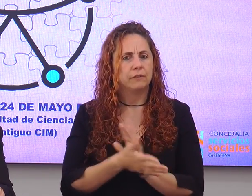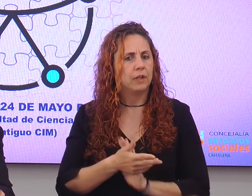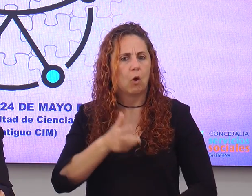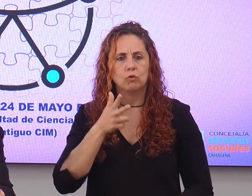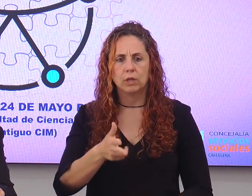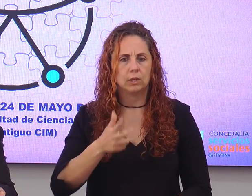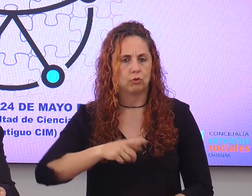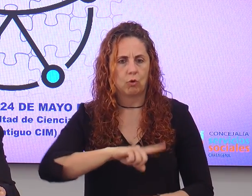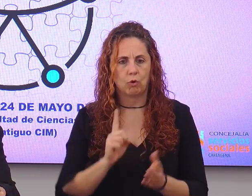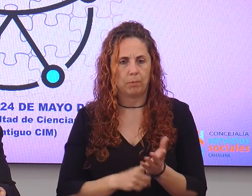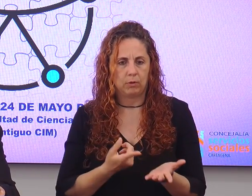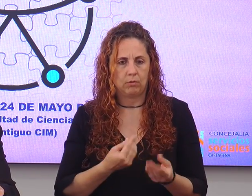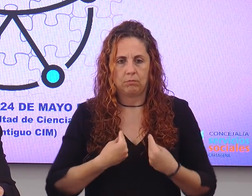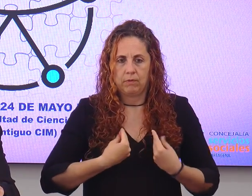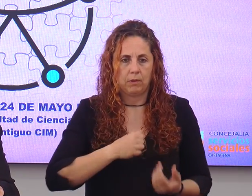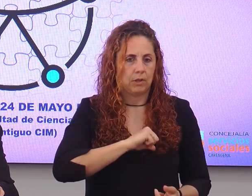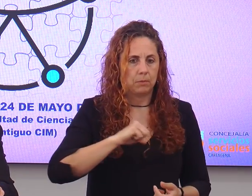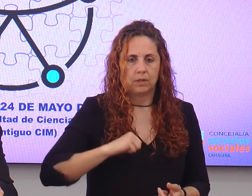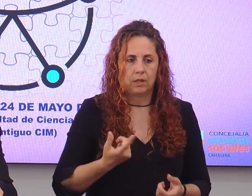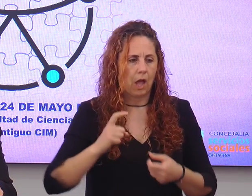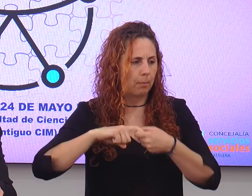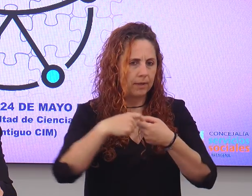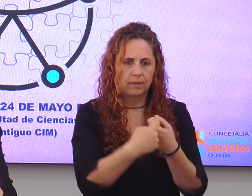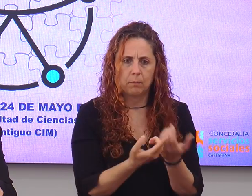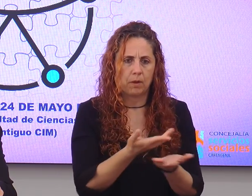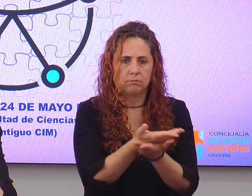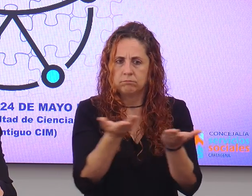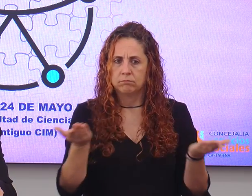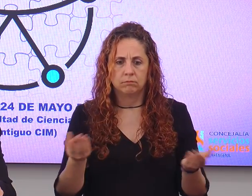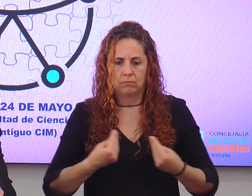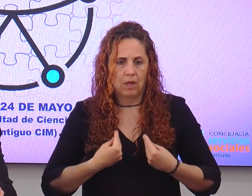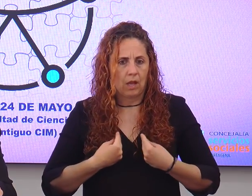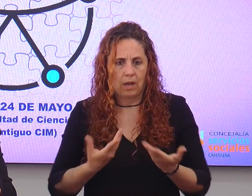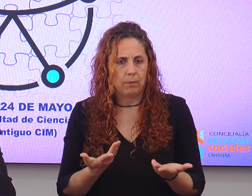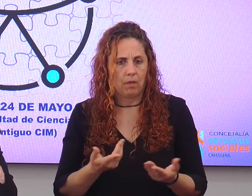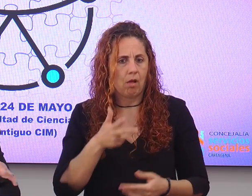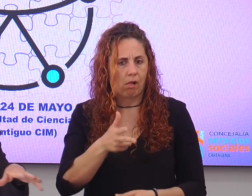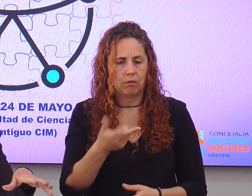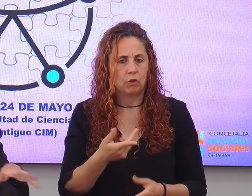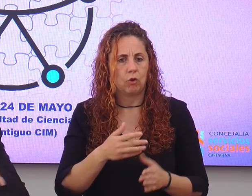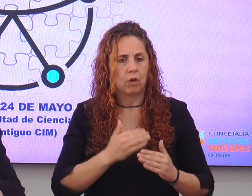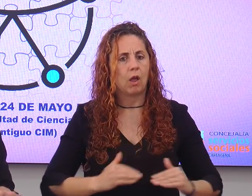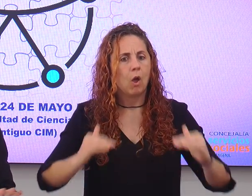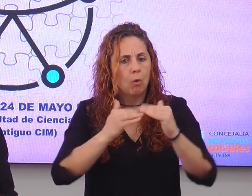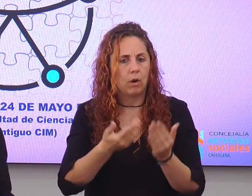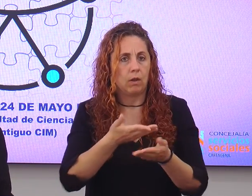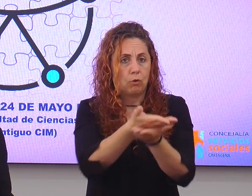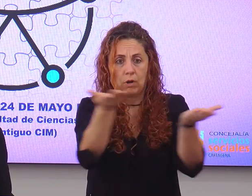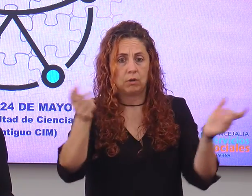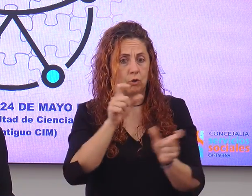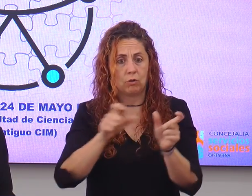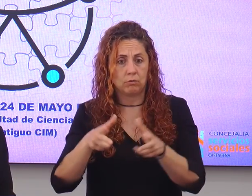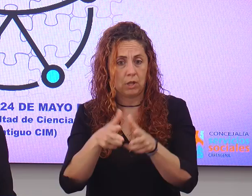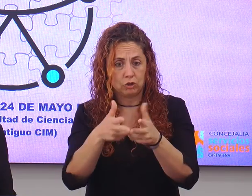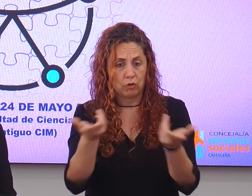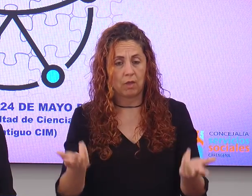a vivir de forma independiente, a participar en todos los aspectos de la vida, en igualdad de condiciones con el resto de la sociedad.